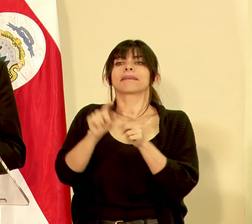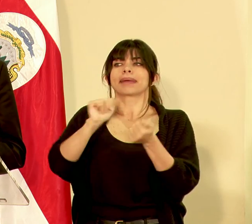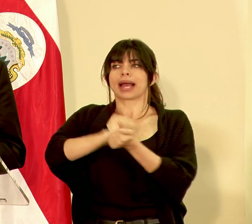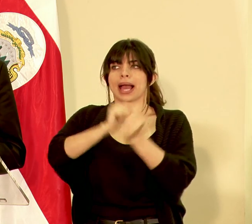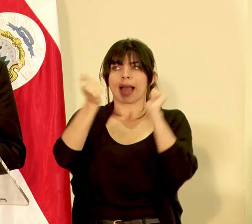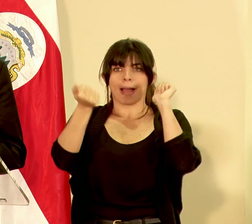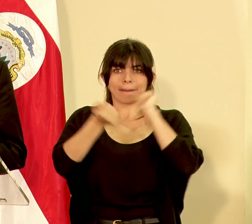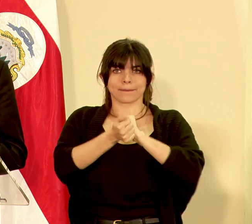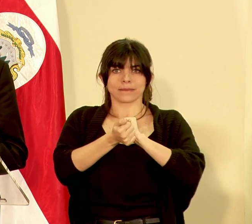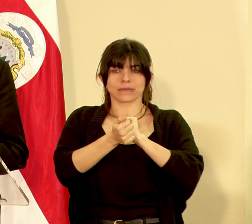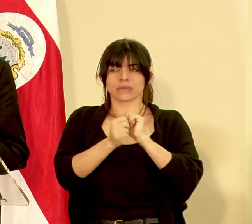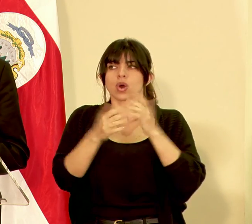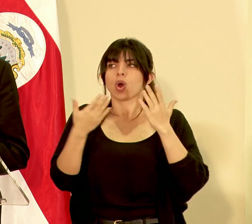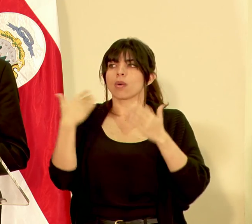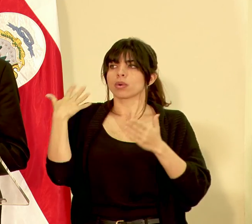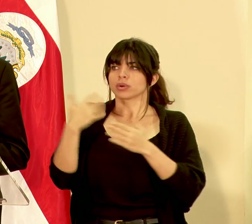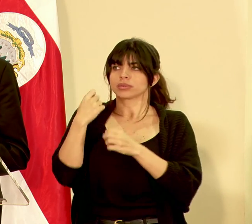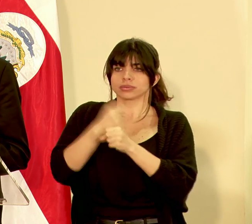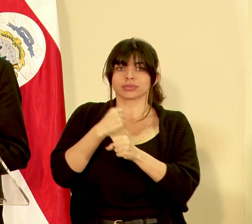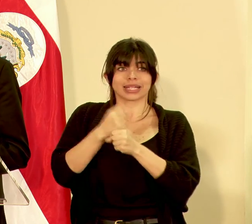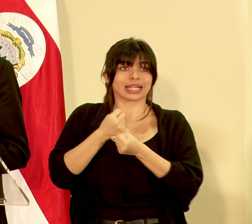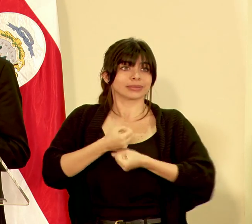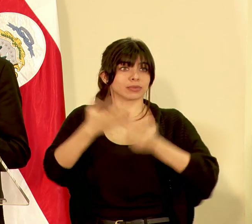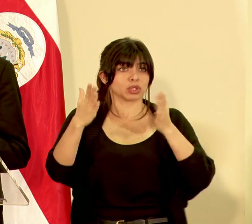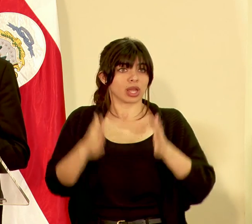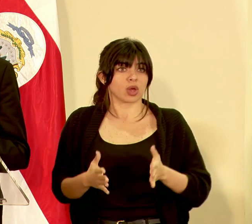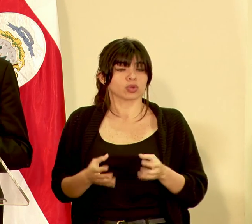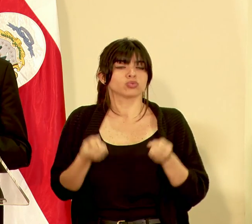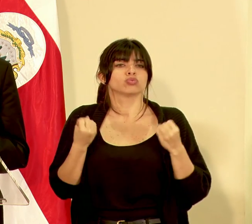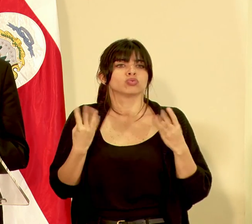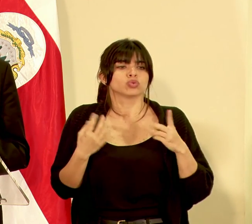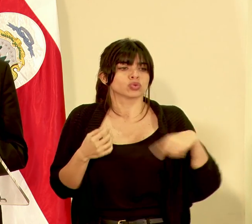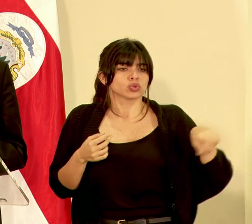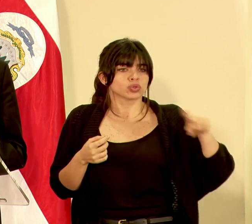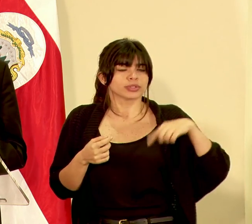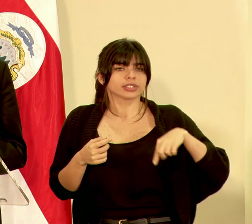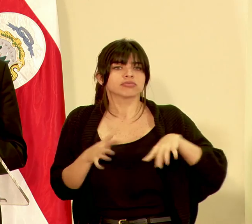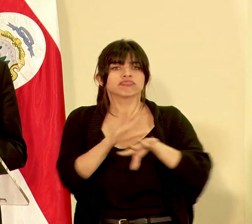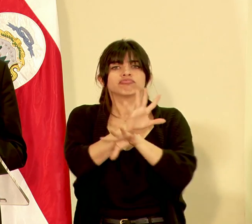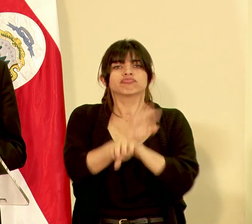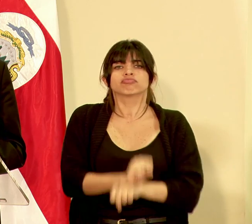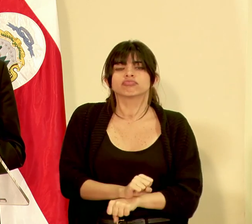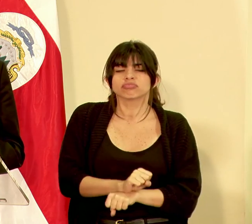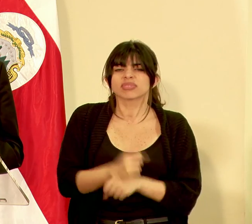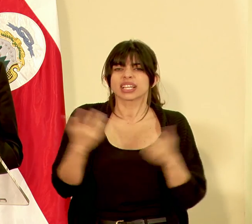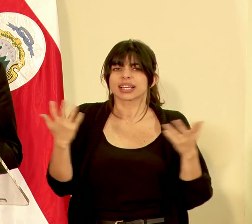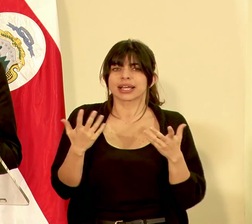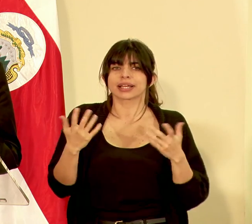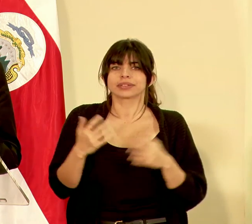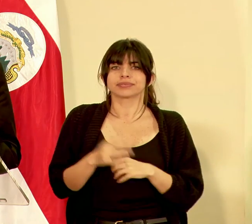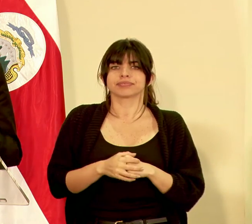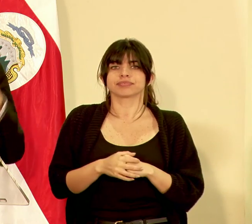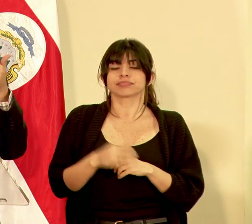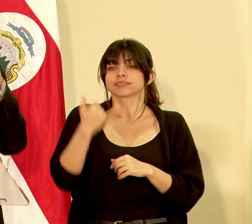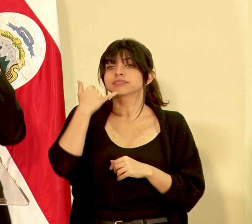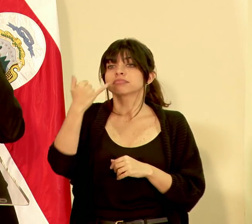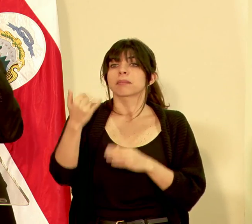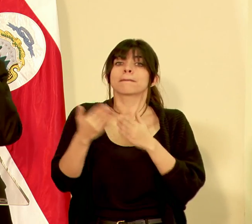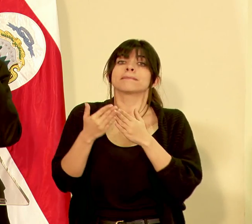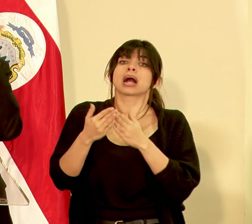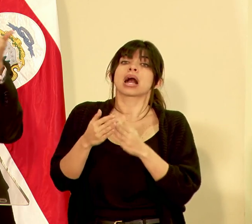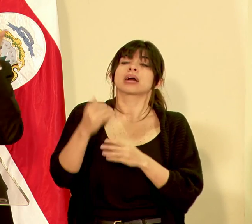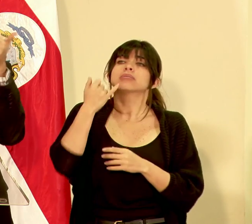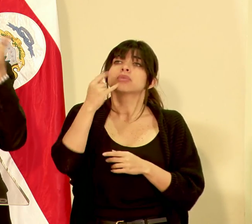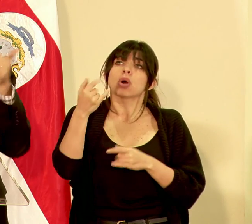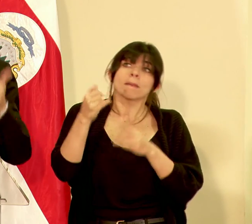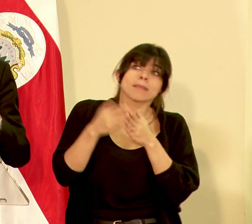de a cómo ha venido operando el sector exportador muchos están muy acostumbrados a llamar al barco y llegar a decir